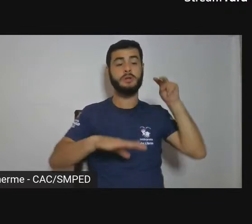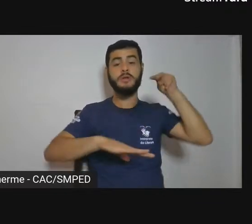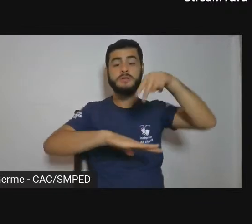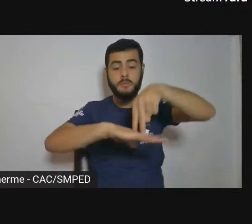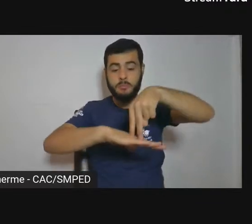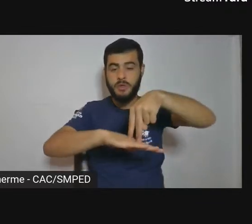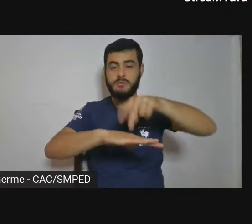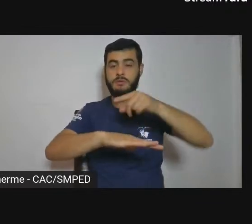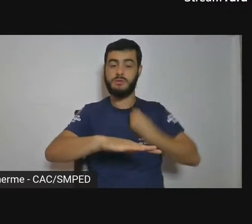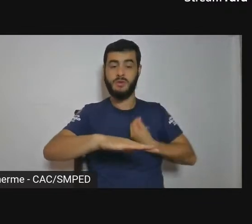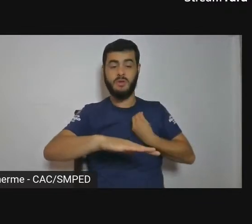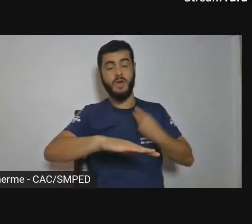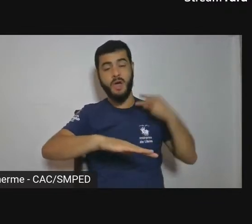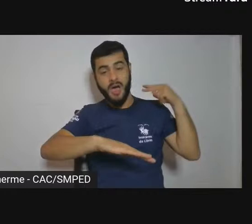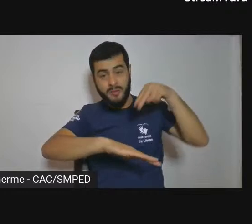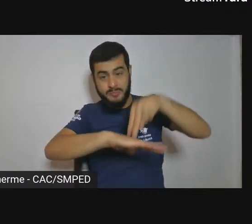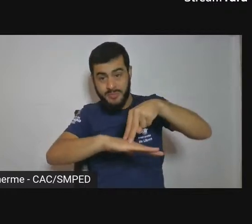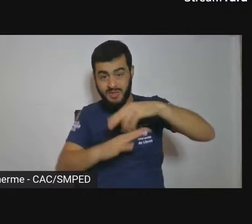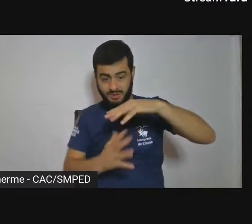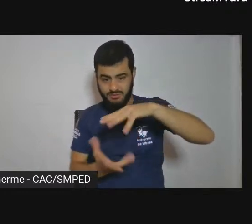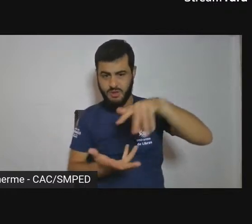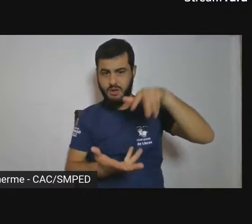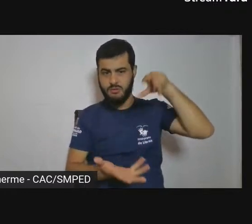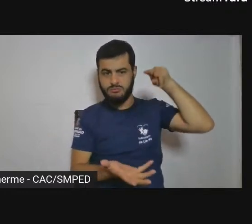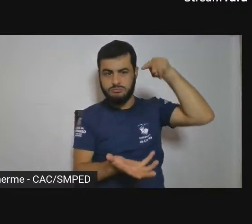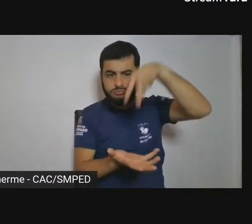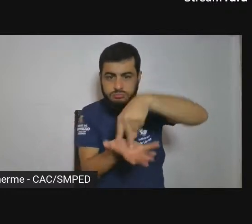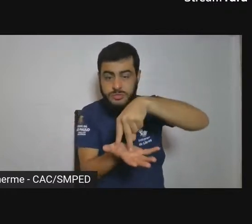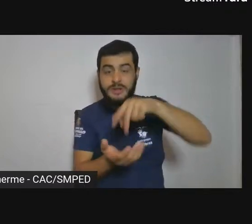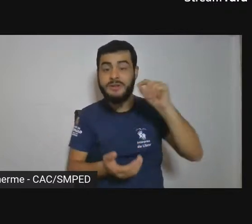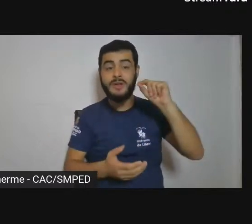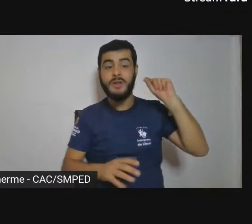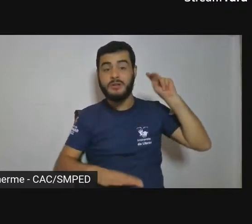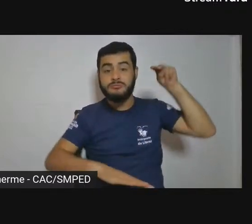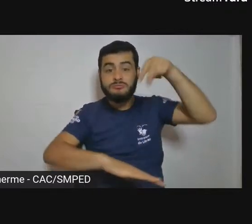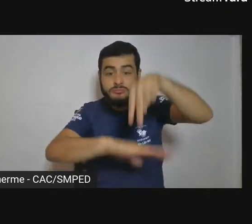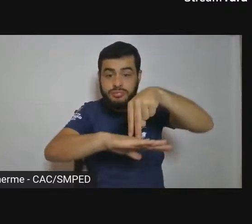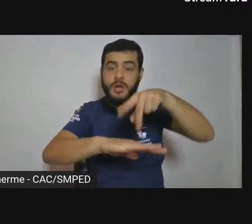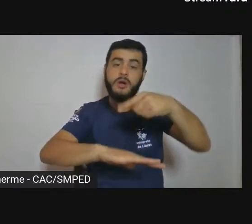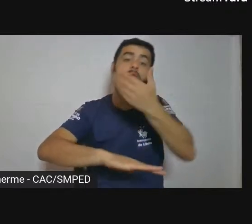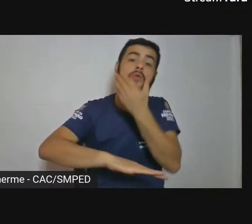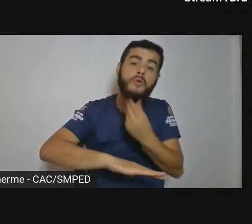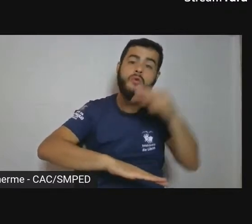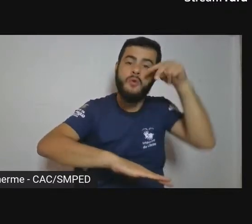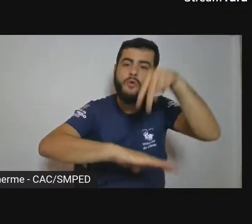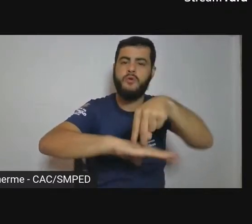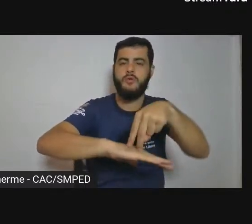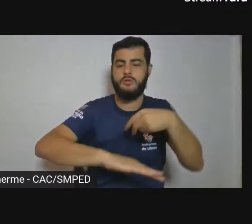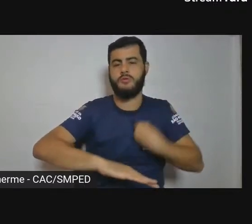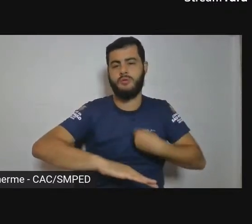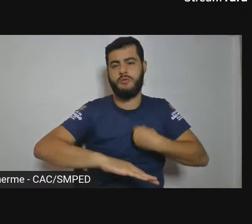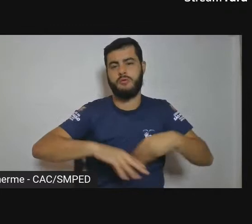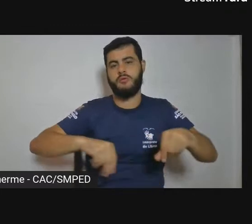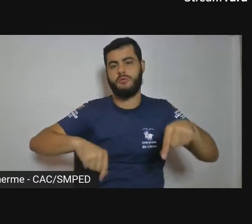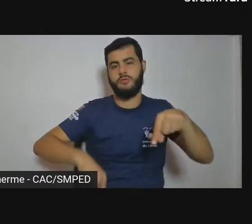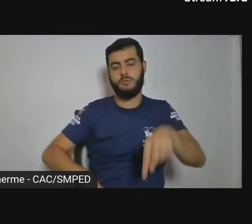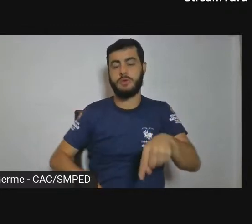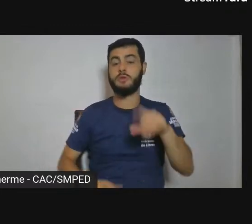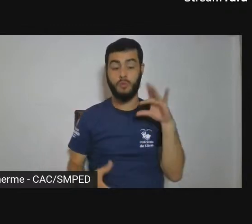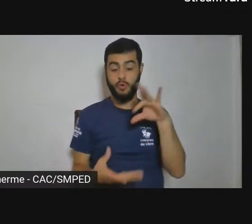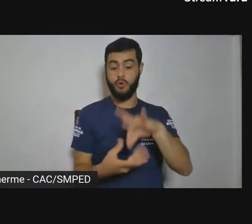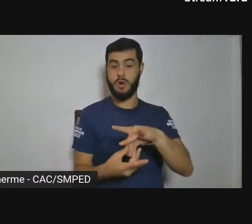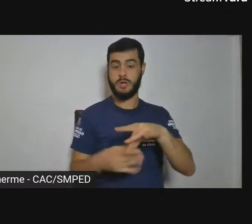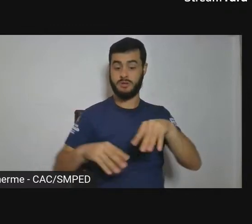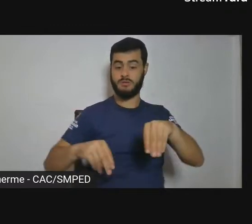como falei, poéticamente, o homem habita esta terra. carne. Então, essa conexão com a terra é uma